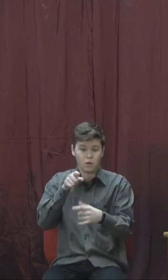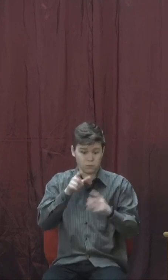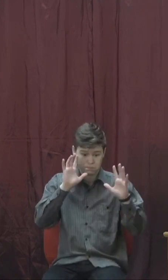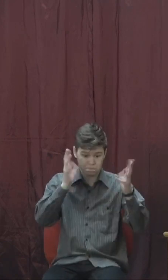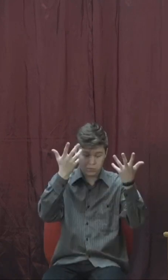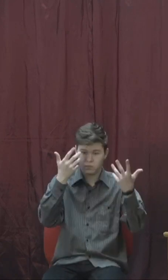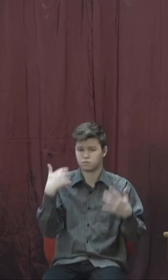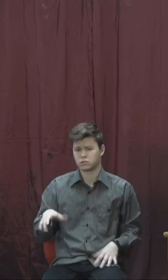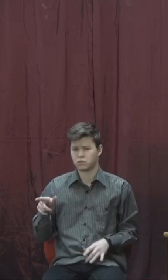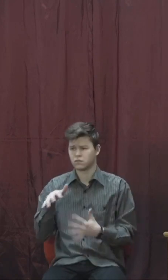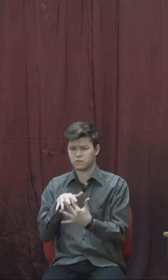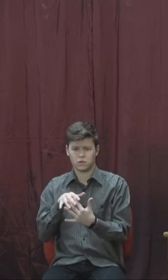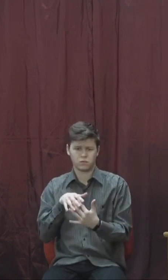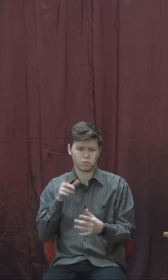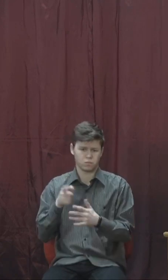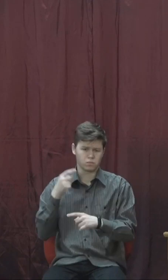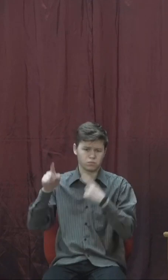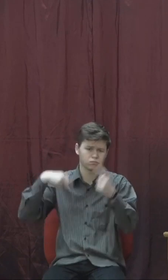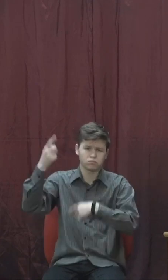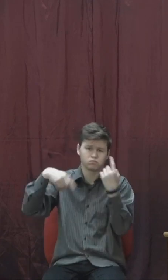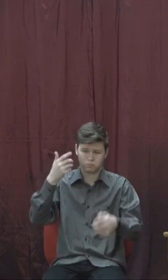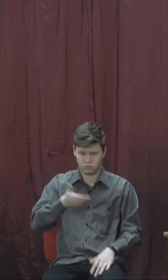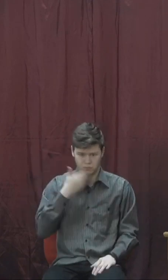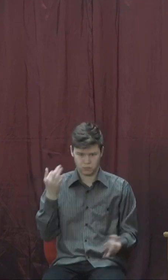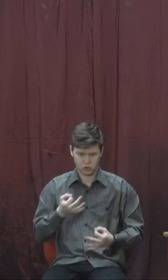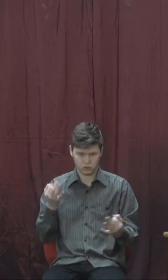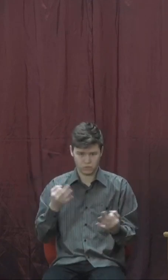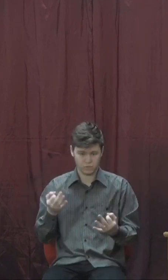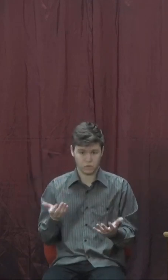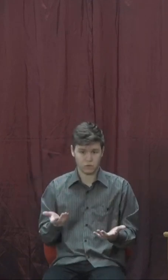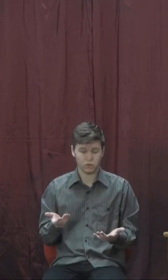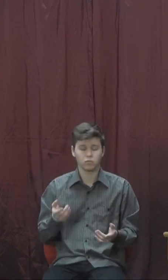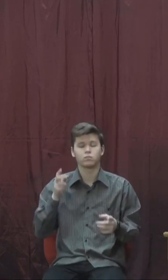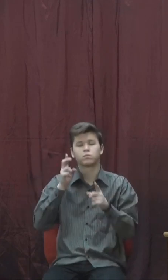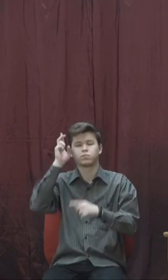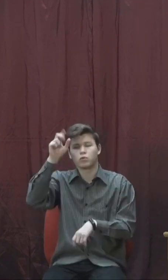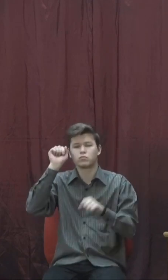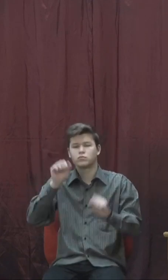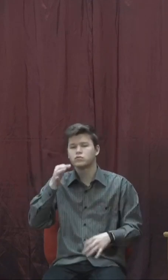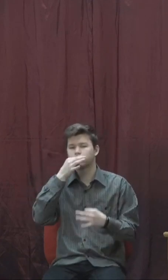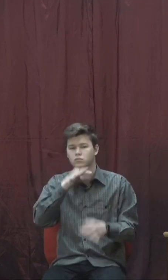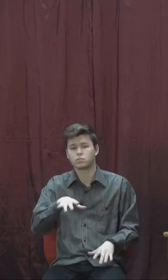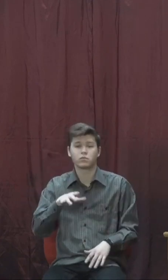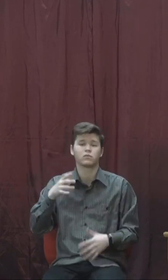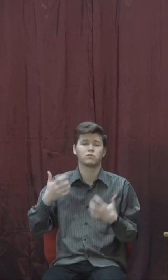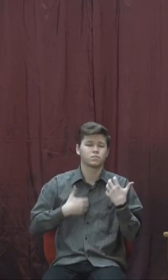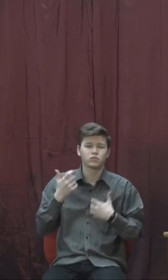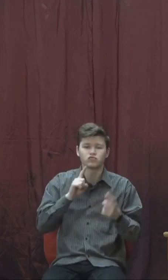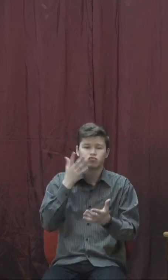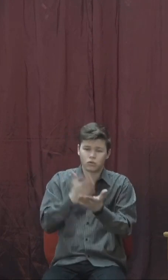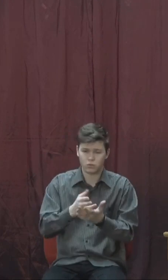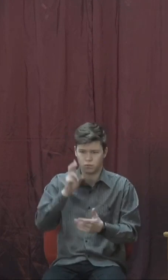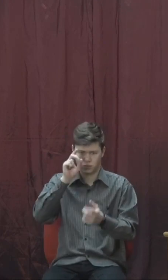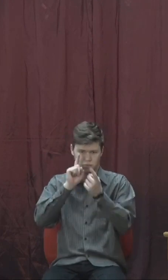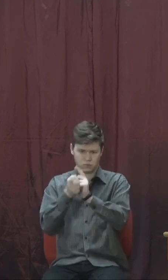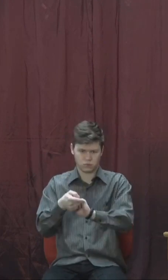Бог здатний любу ситуацію змінити з горя на радість, з небезпеки